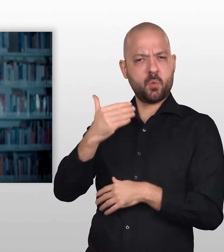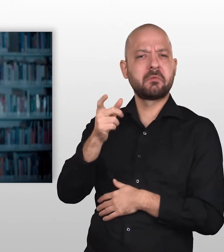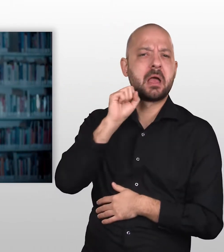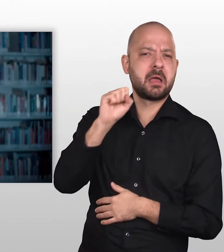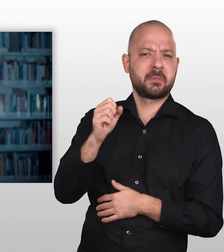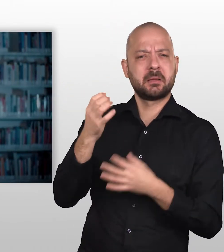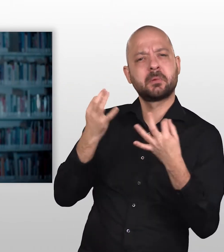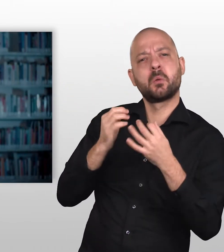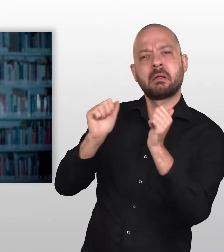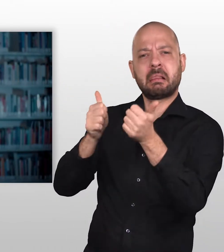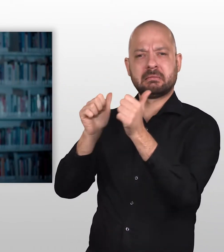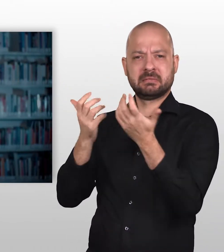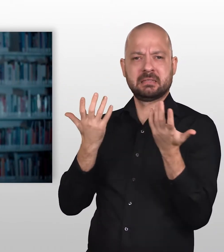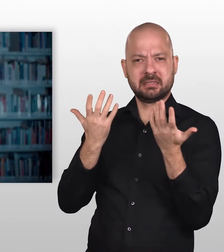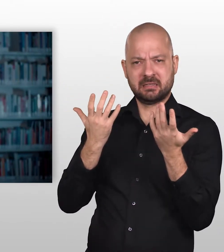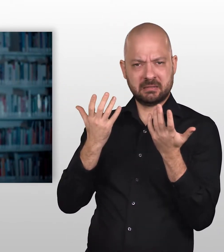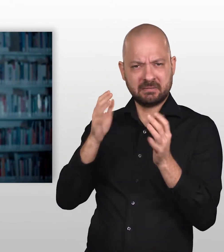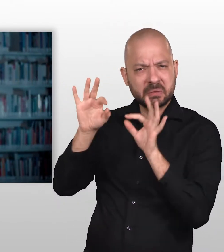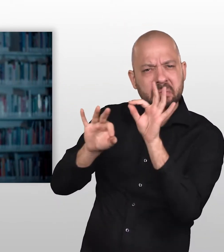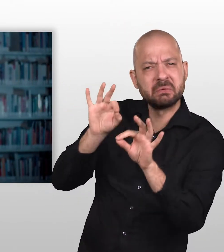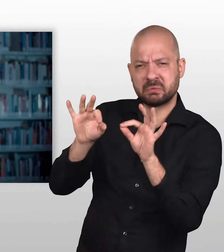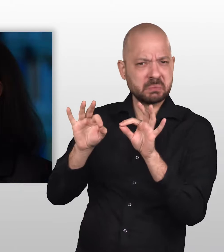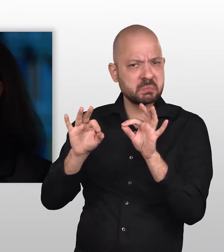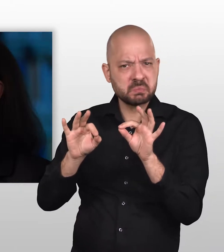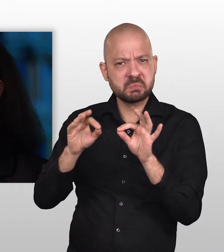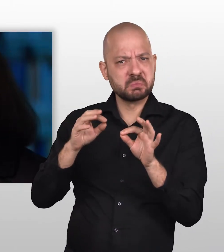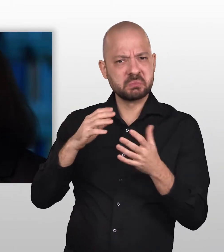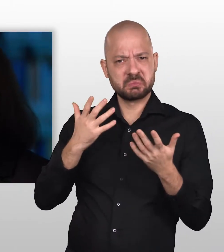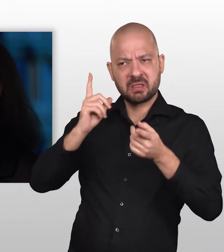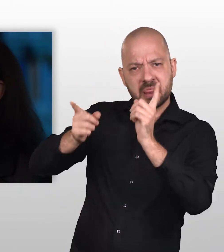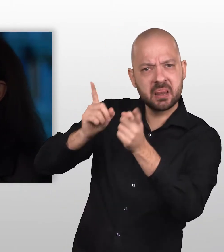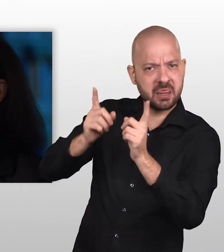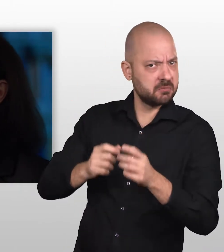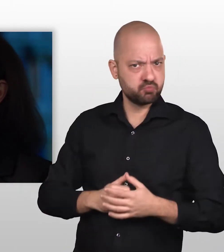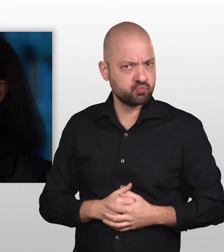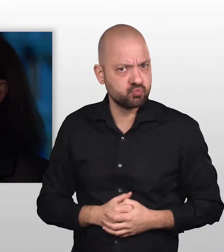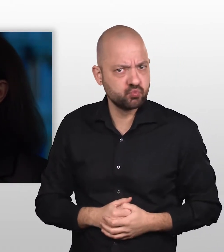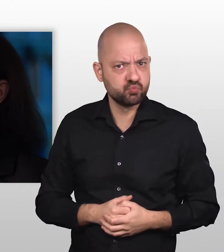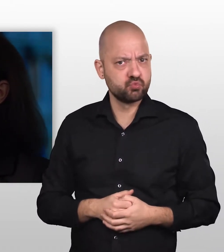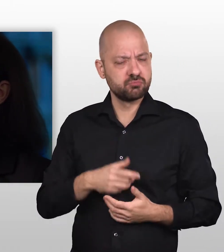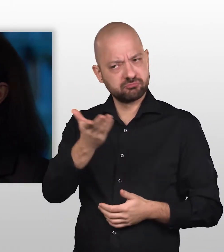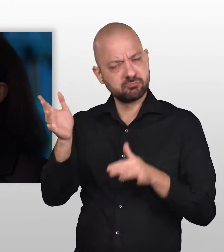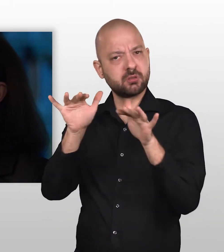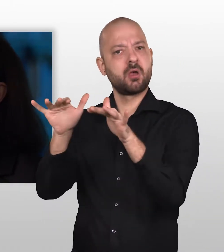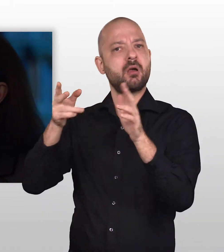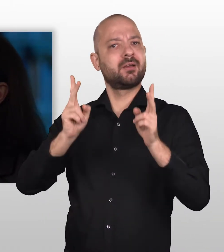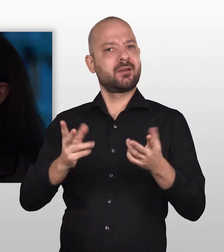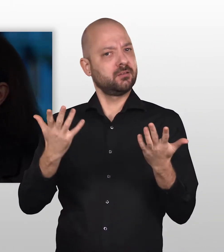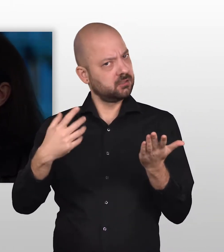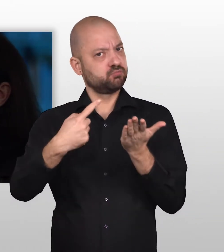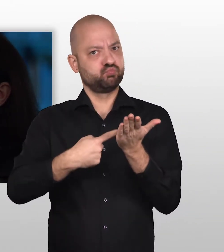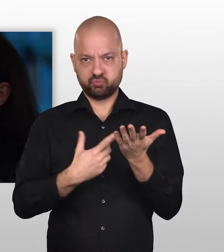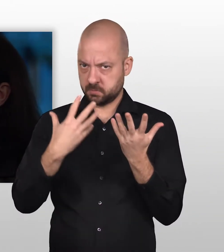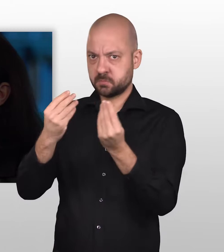aber keine Fürsorgeobjekte, über die man einfach bestimmen kann. Sie haben Rechte, die sie einfordern können. Doch die Menschenrechte